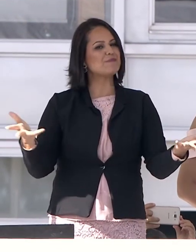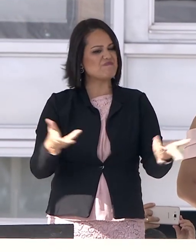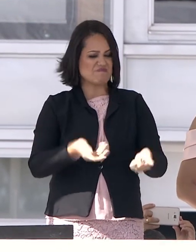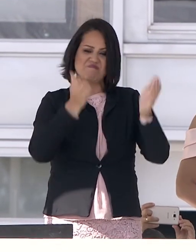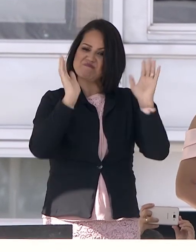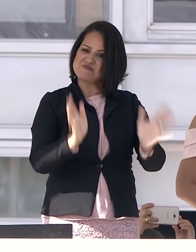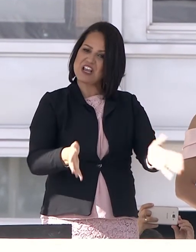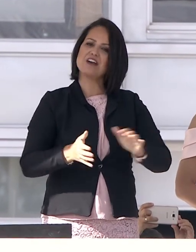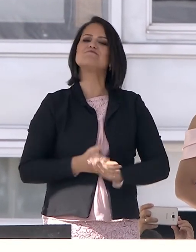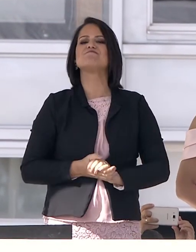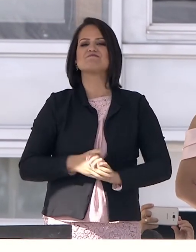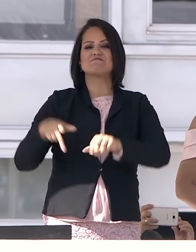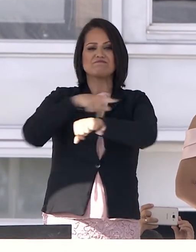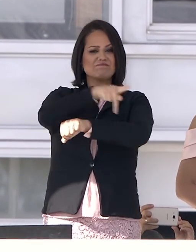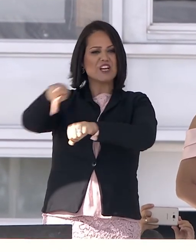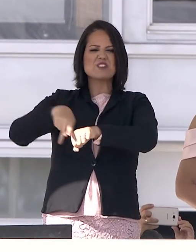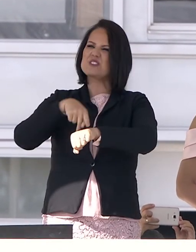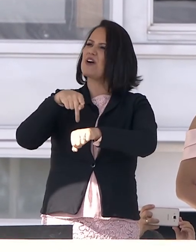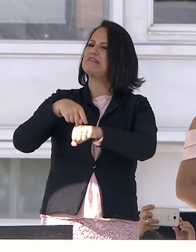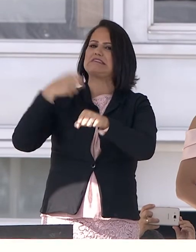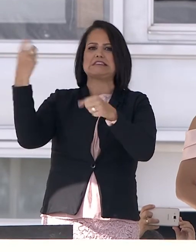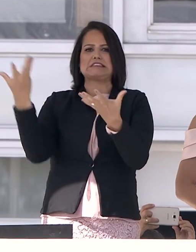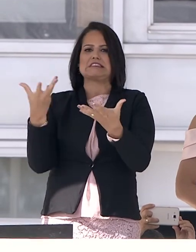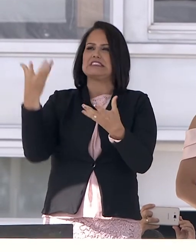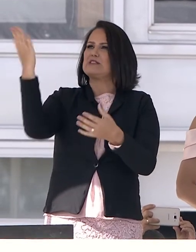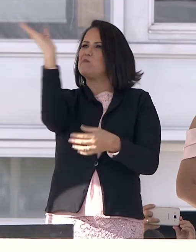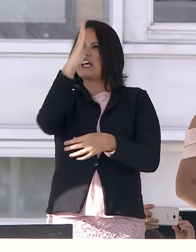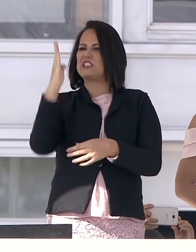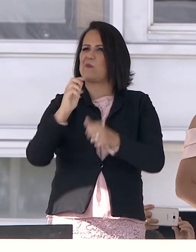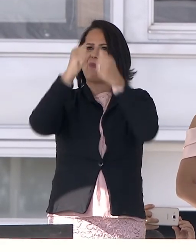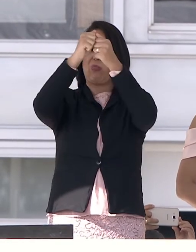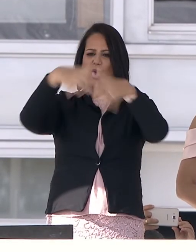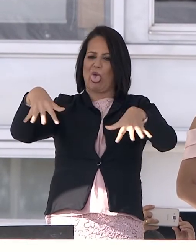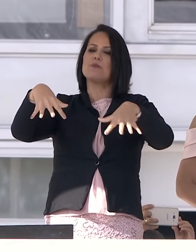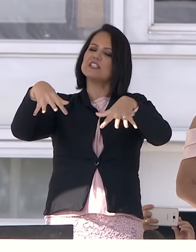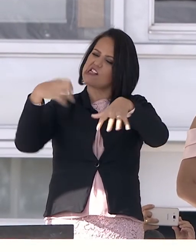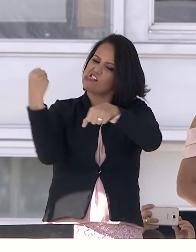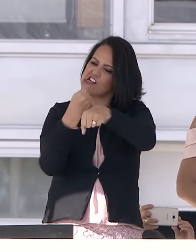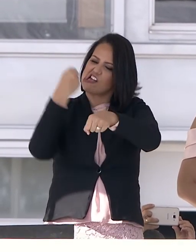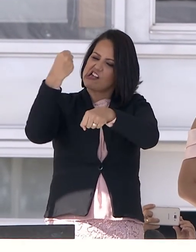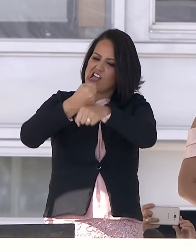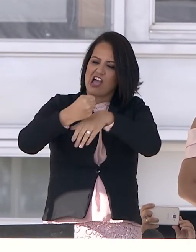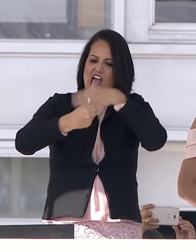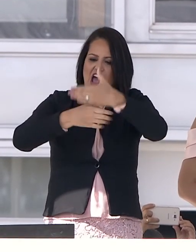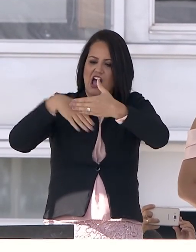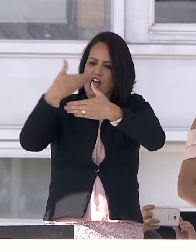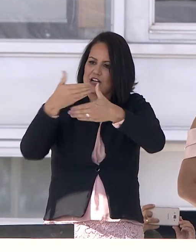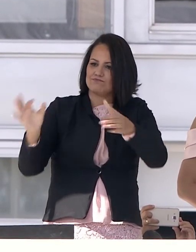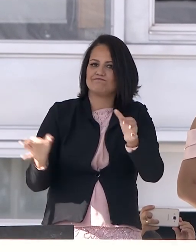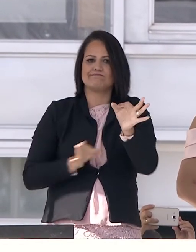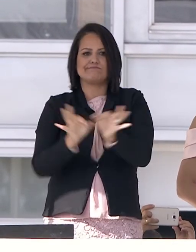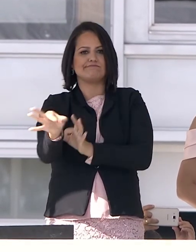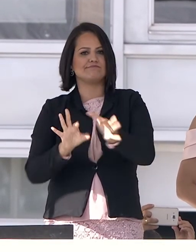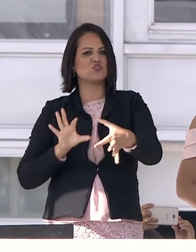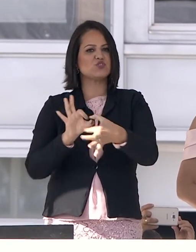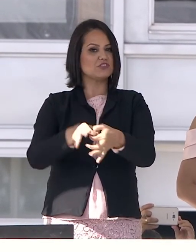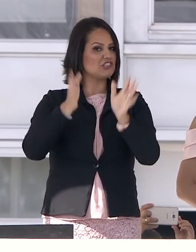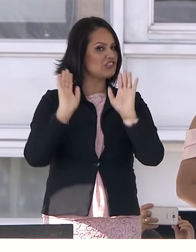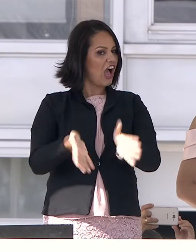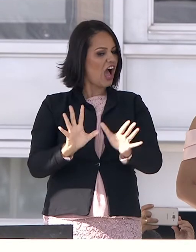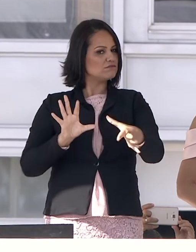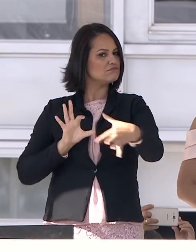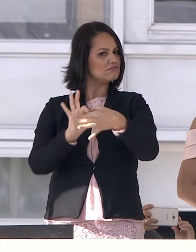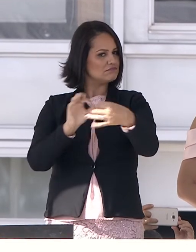Temos uma grande nação para reconstruir. E isso faremos juntos. Os primeiros passos já foram dados.